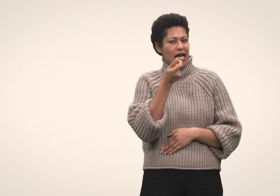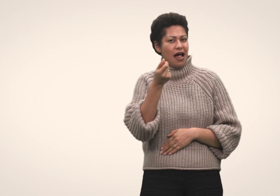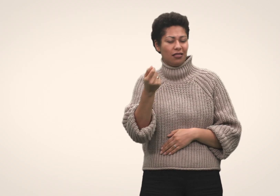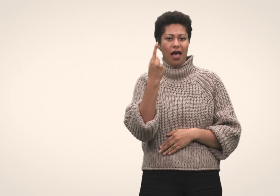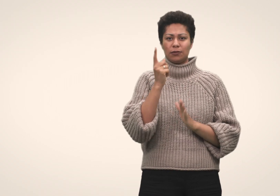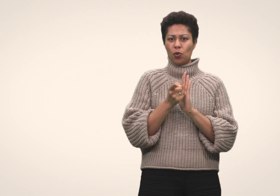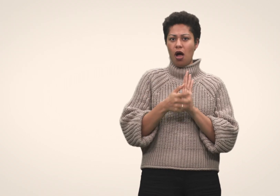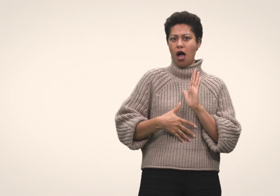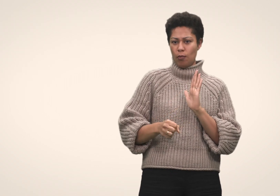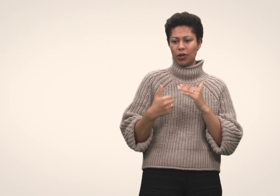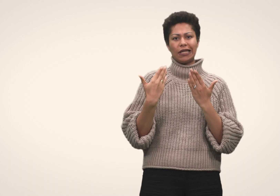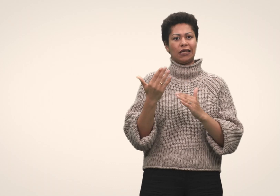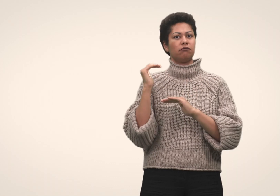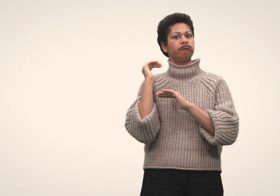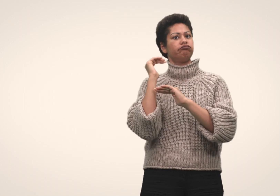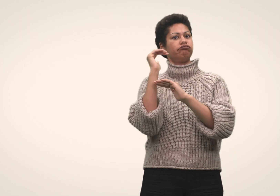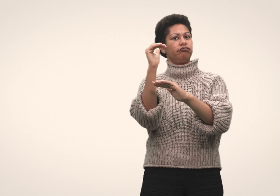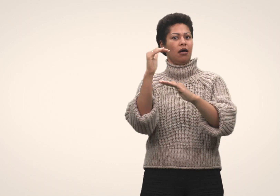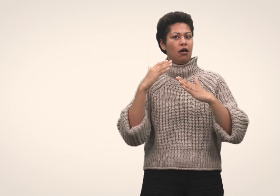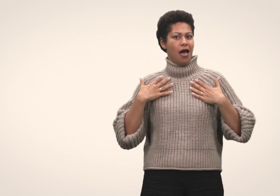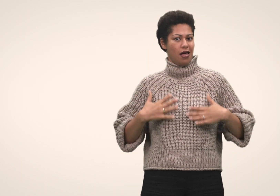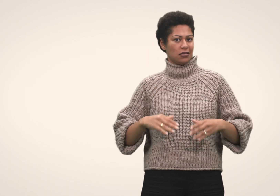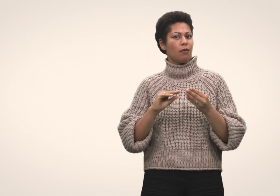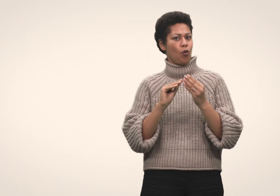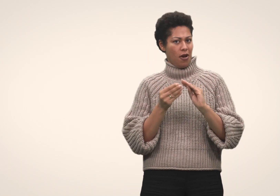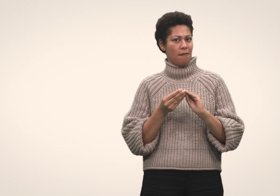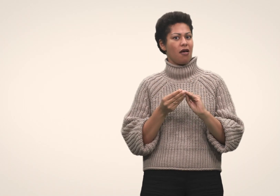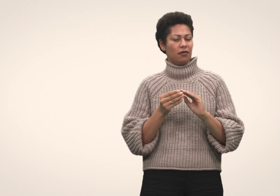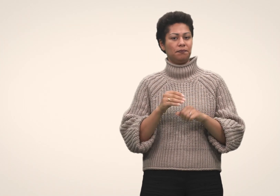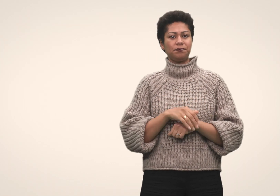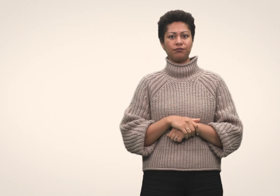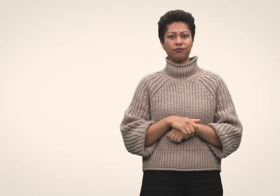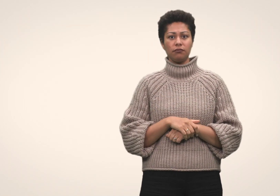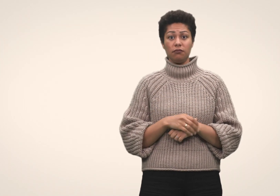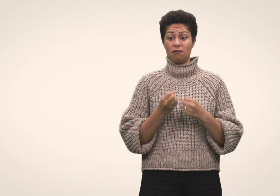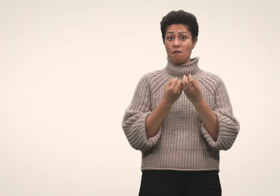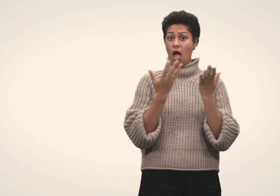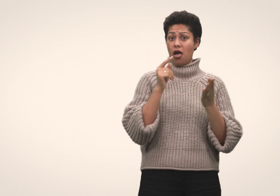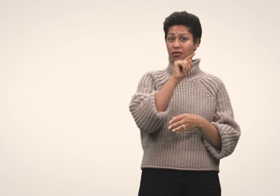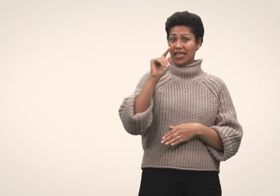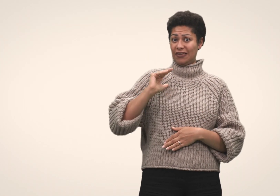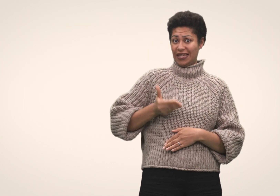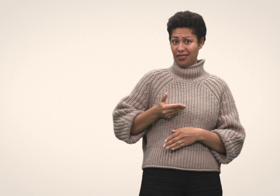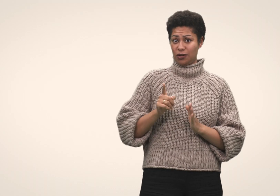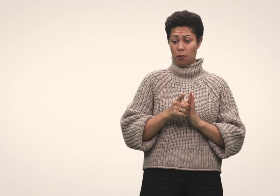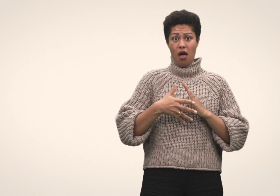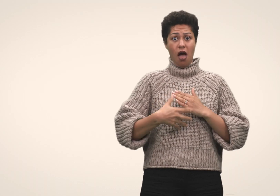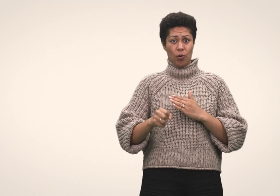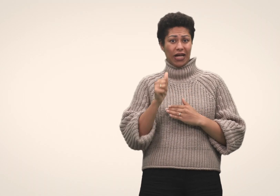Uansett er det svært sjelden at en spontanabort forårsaker varier helseproblemer. Mange kvinner som aborterer tidlig i